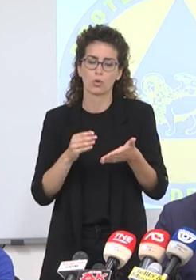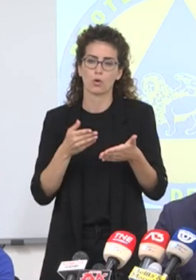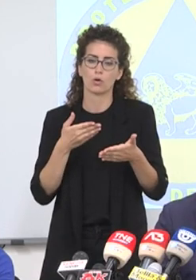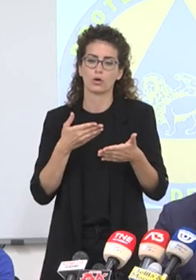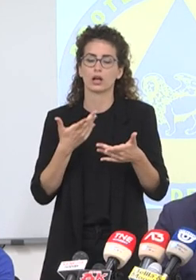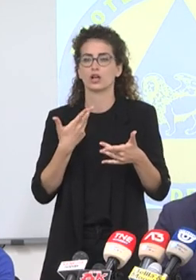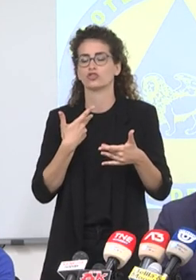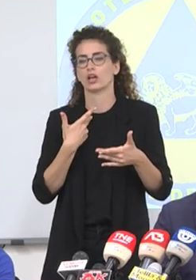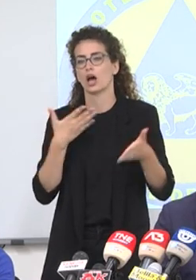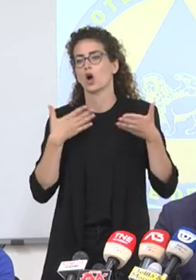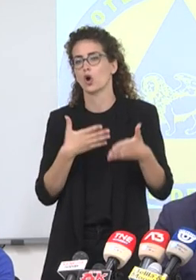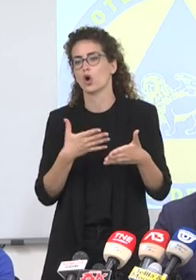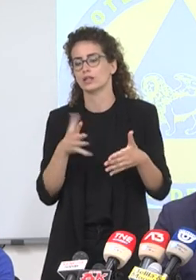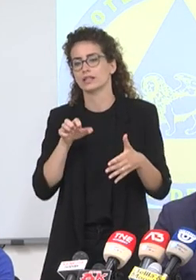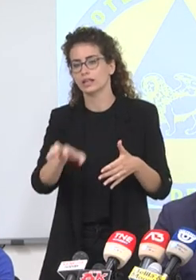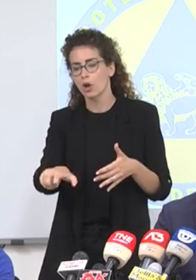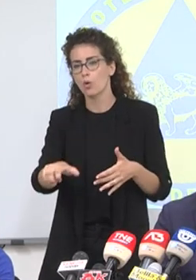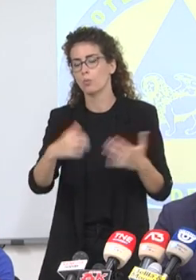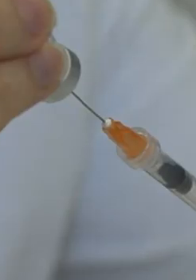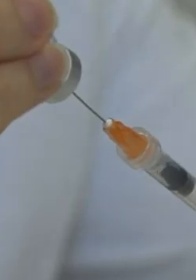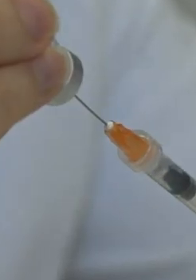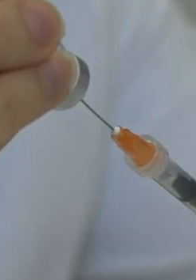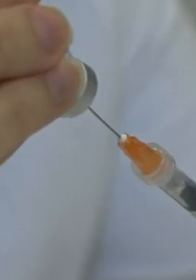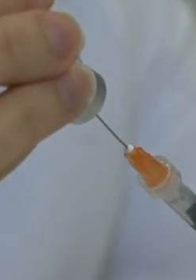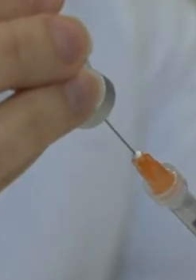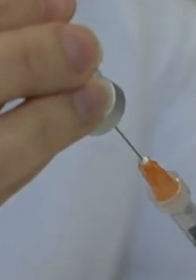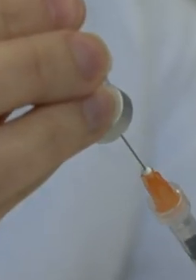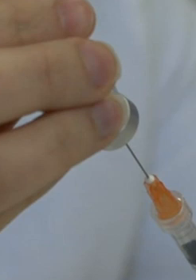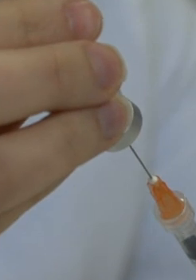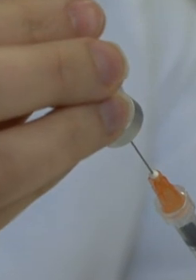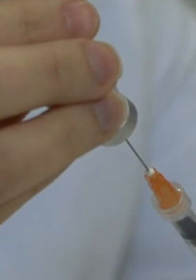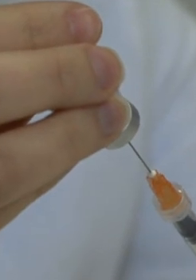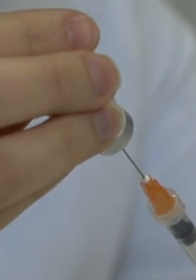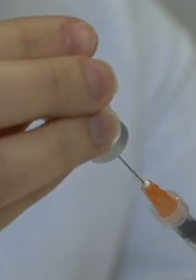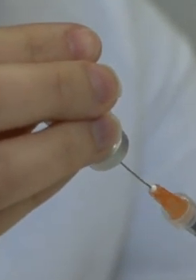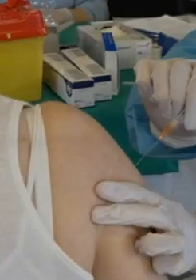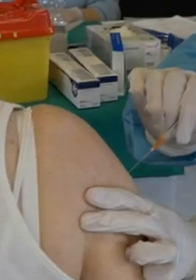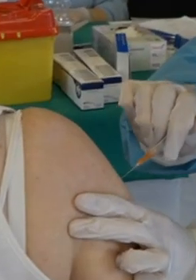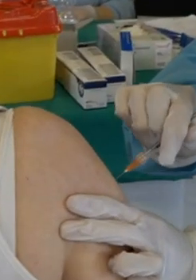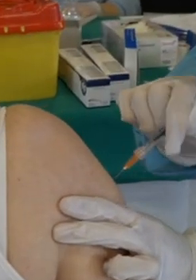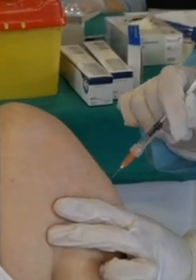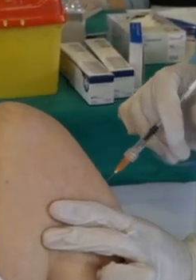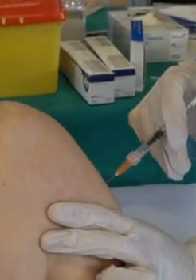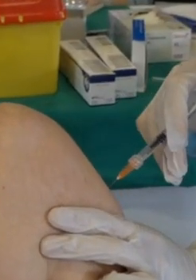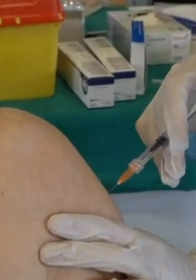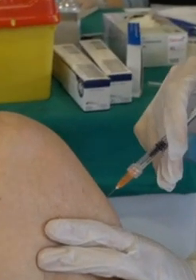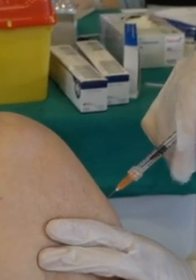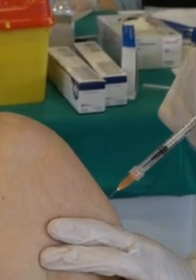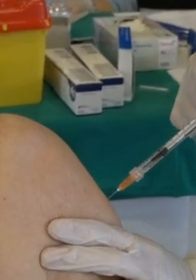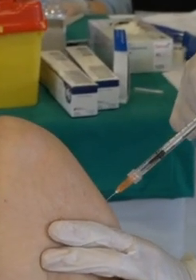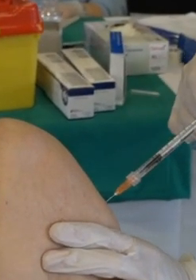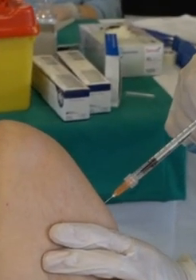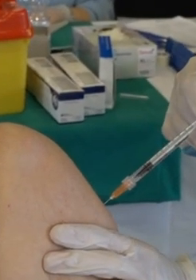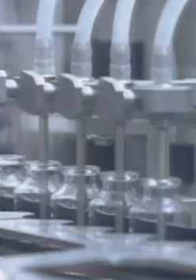attività eccetera, quindi le scuole sono comunque aperte. Ma per una ripartenza effettiva dalla scuola al turismo serve accelerare sulle vaccinazioni,